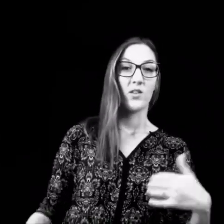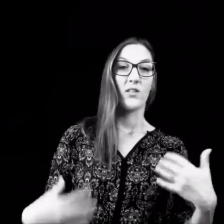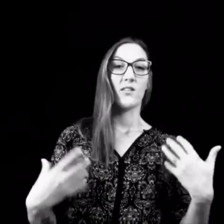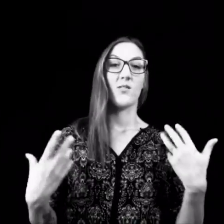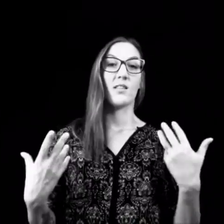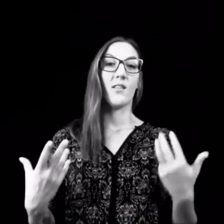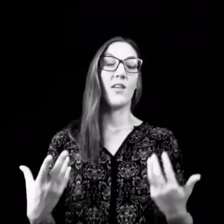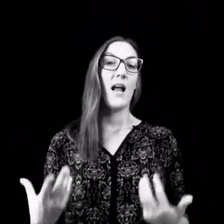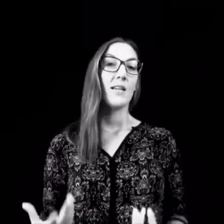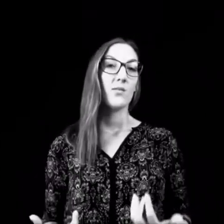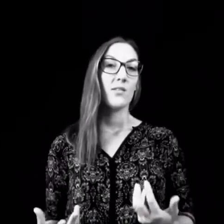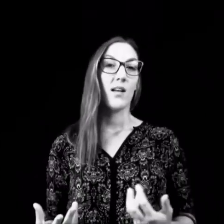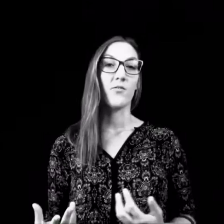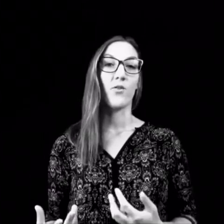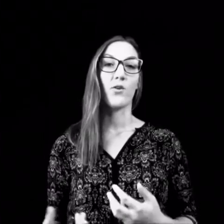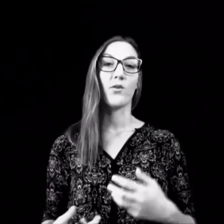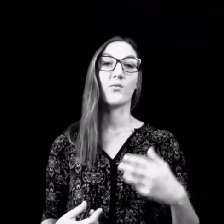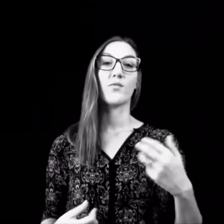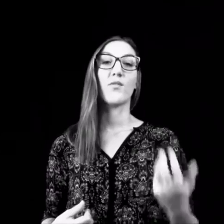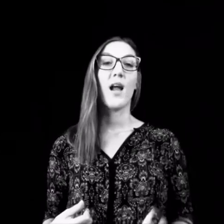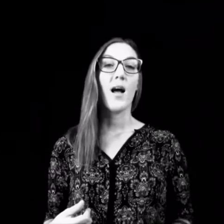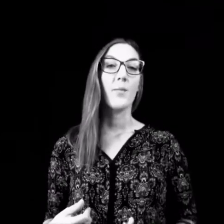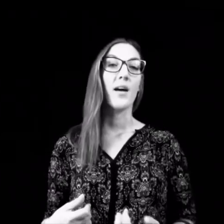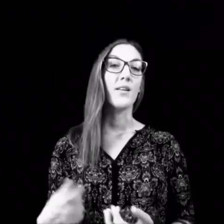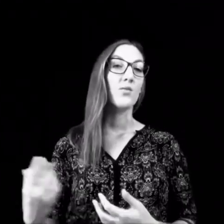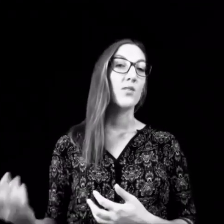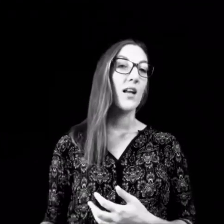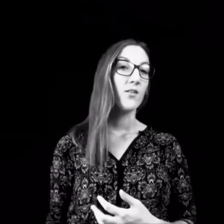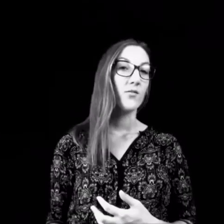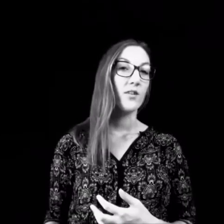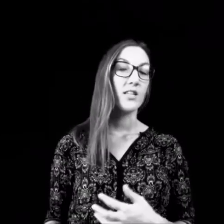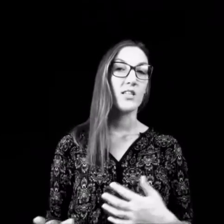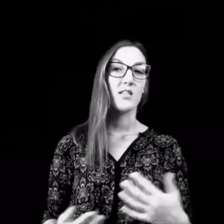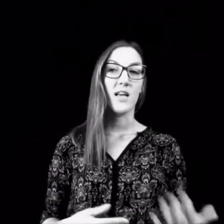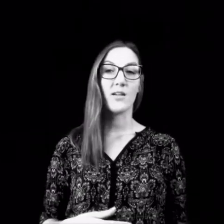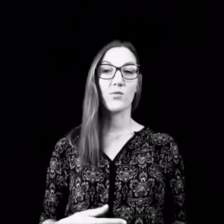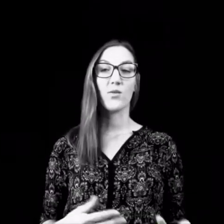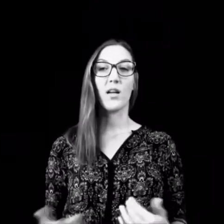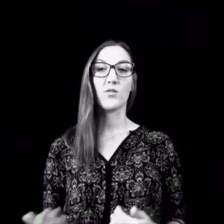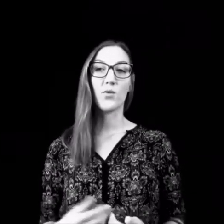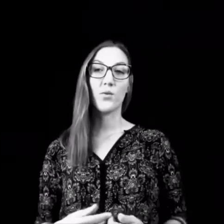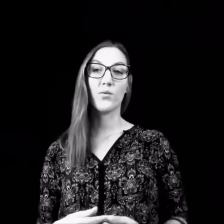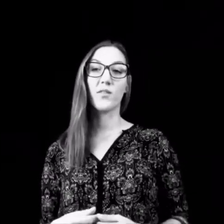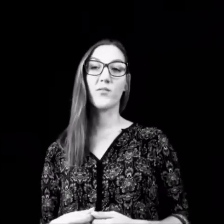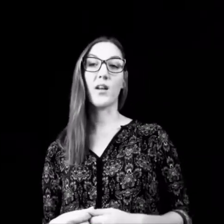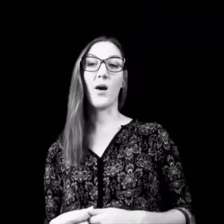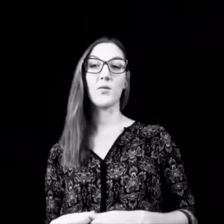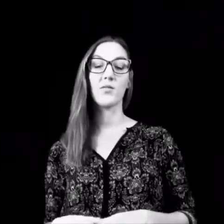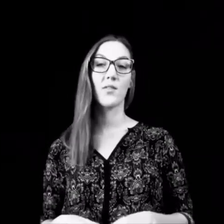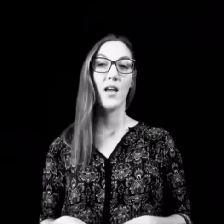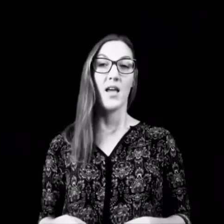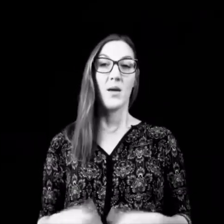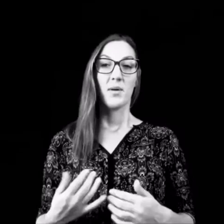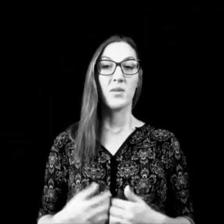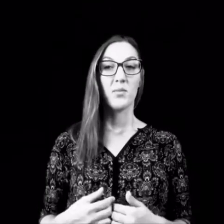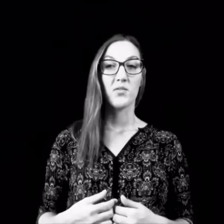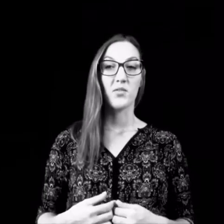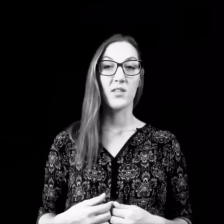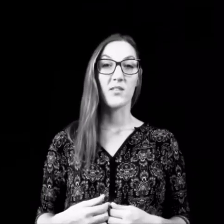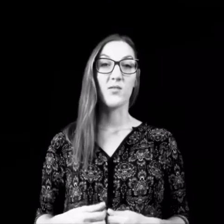können ja sowas sein wie Leistungsanforderungen, zu viel Arbeit, soziale Konflikte, Zeitdruck oder Störungen von außen. Bei mir persönlich ist es